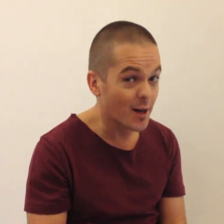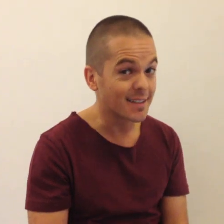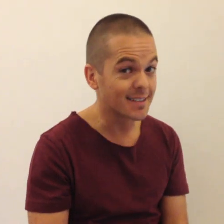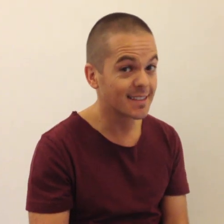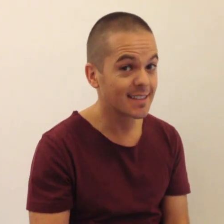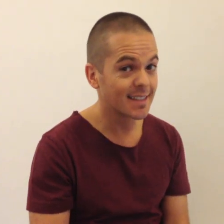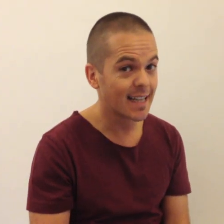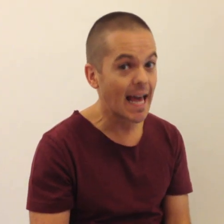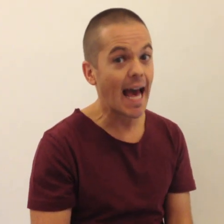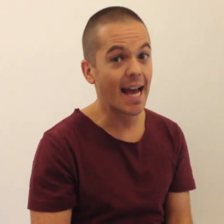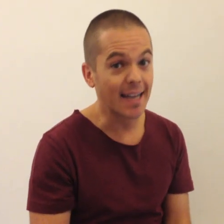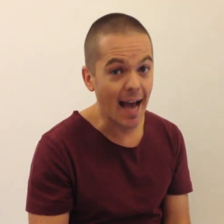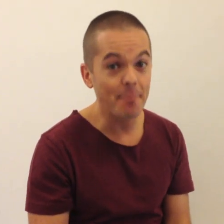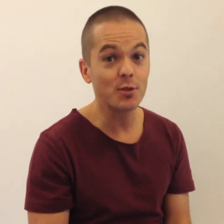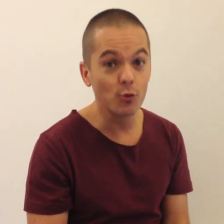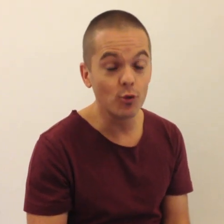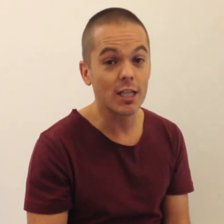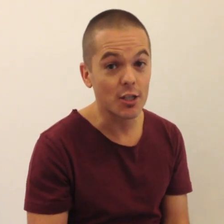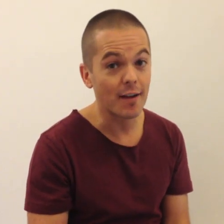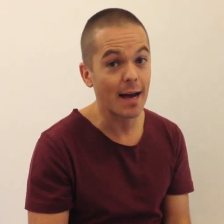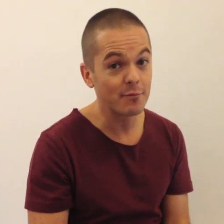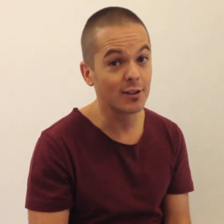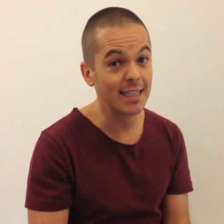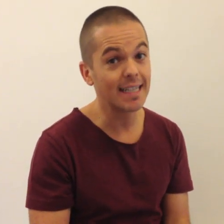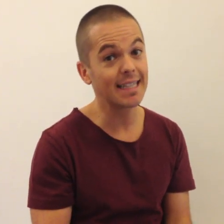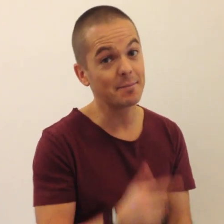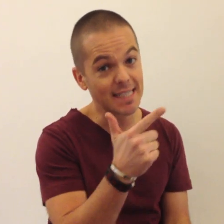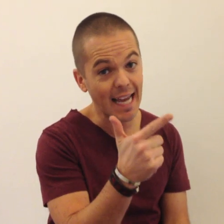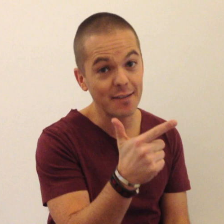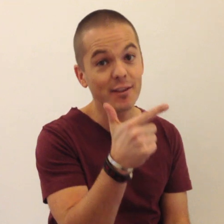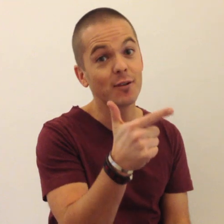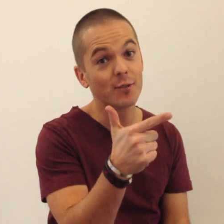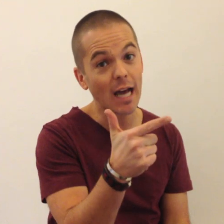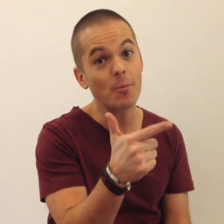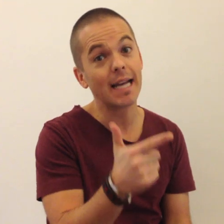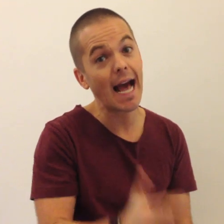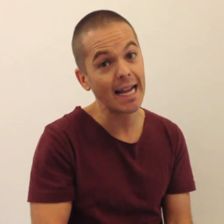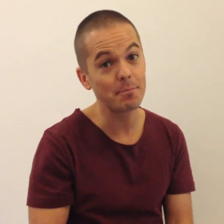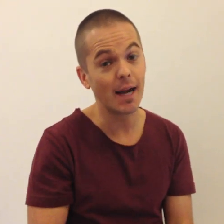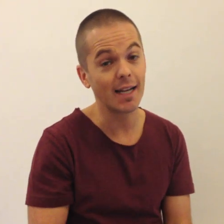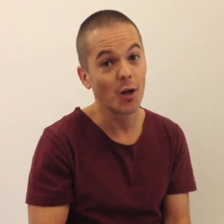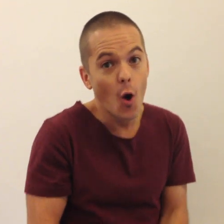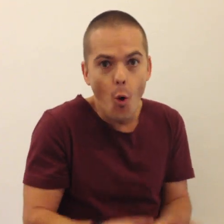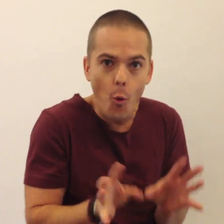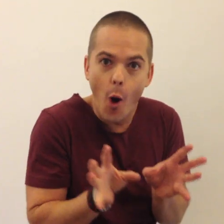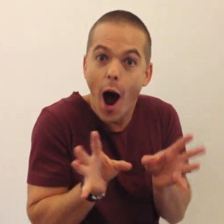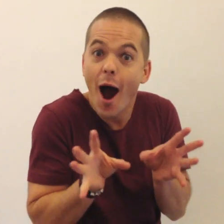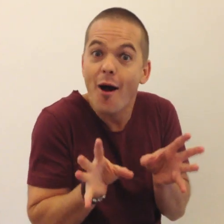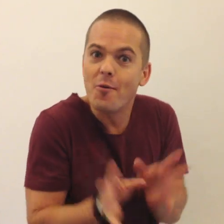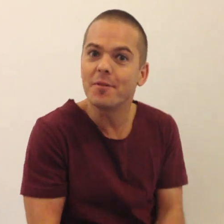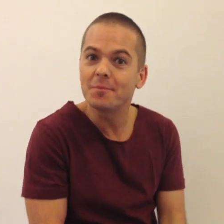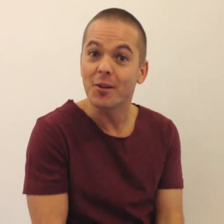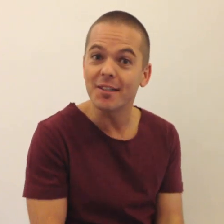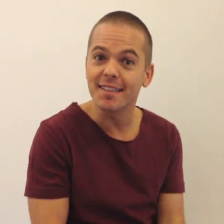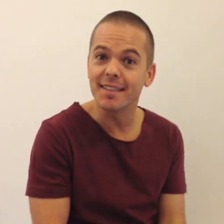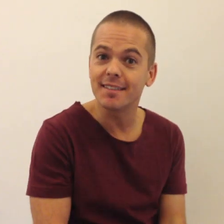Doris, ein absoluter Schwarm von dir hat dich mit Zeigefinger und Daumen angepeilt. Wow, was bedeutet das?